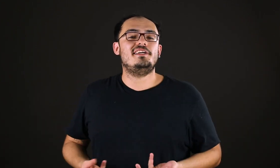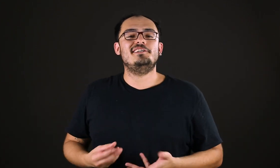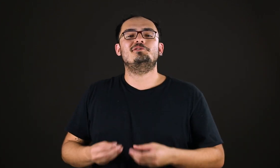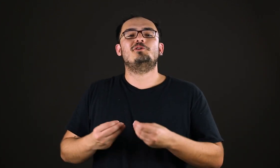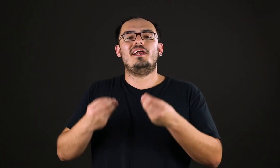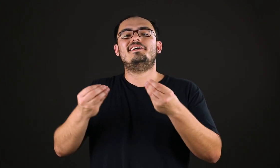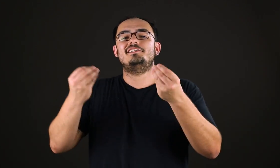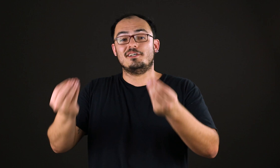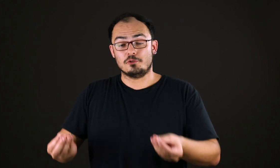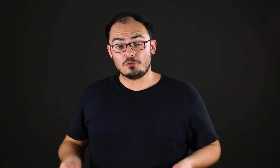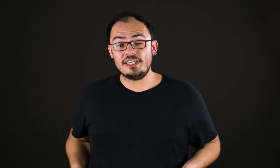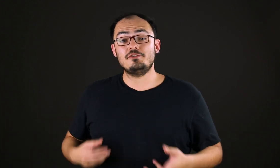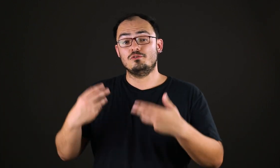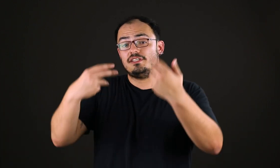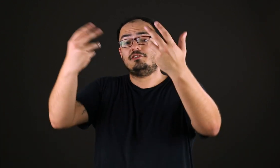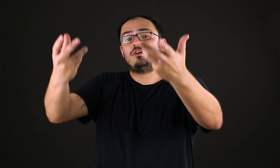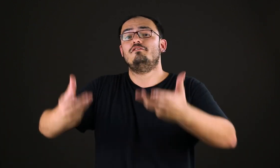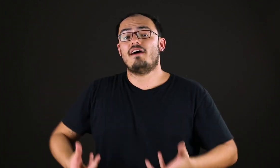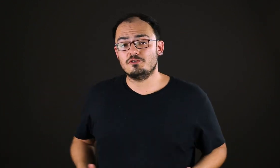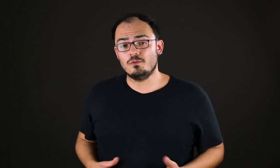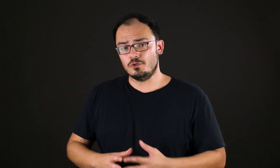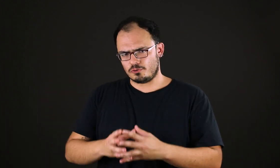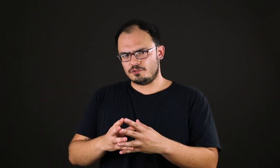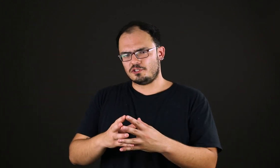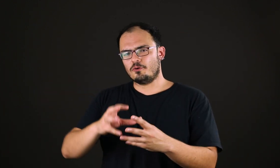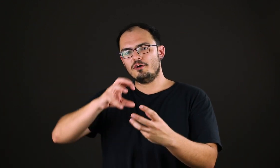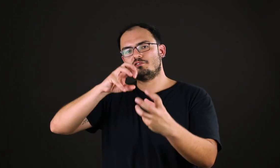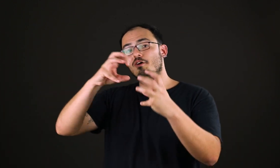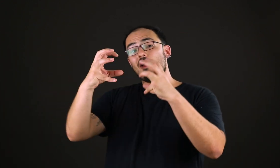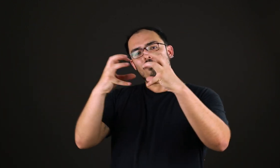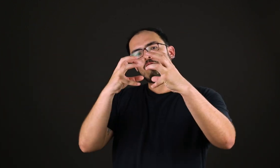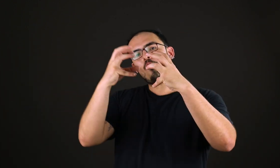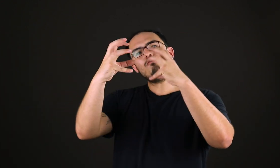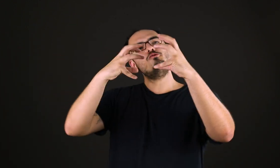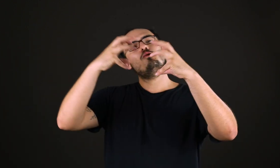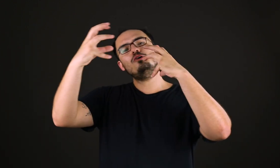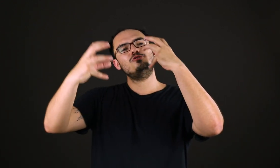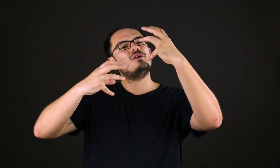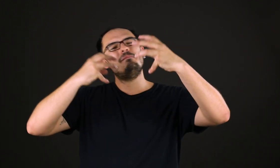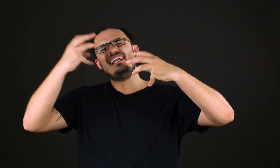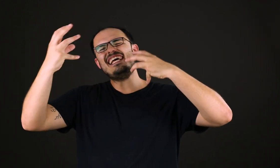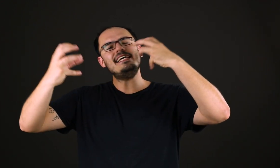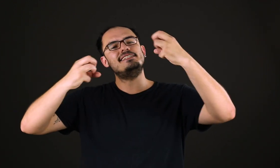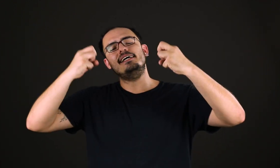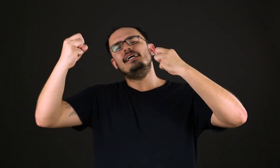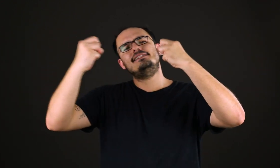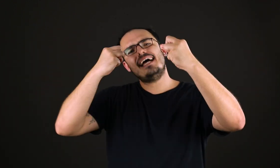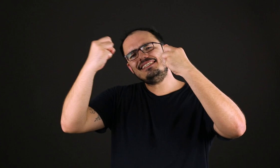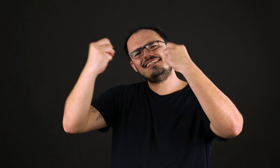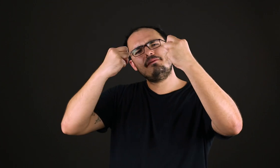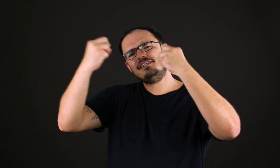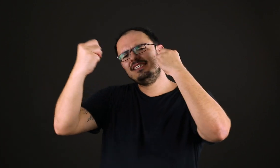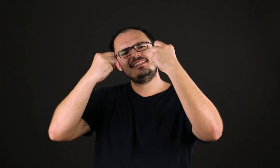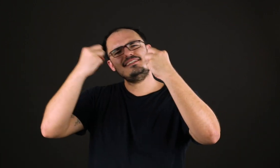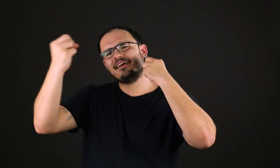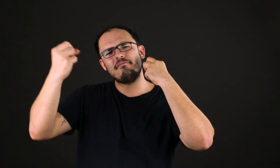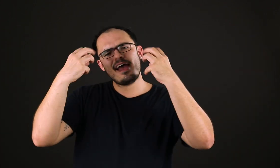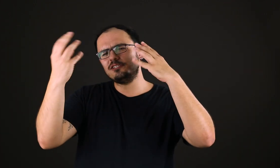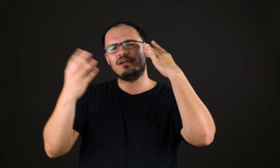texto, sobre a crítica do juízo, no texto que ele fala sobre o juízo de gosto, como o gosto, a beleza, está exatamente nesse intermédio